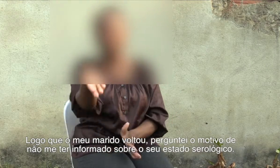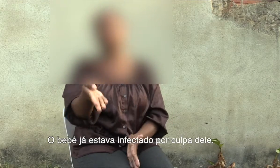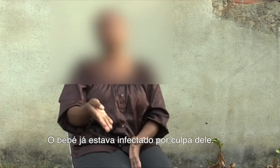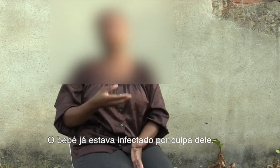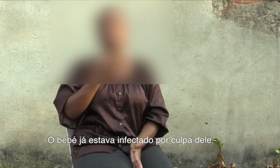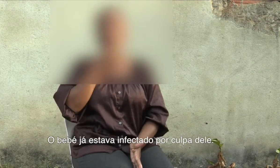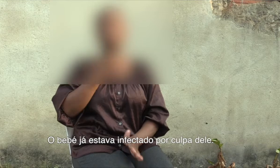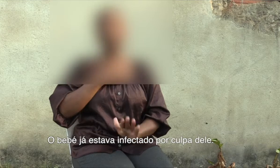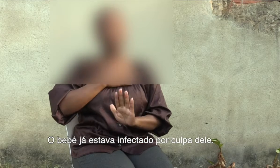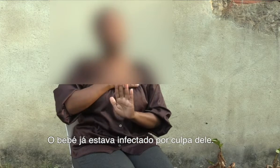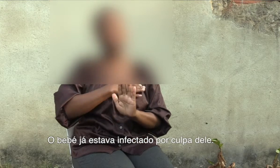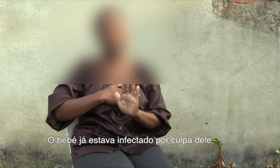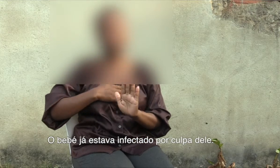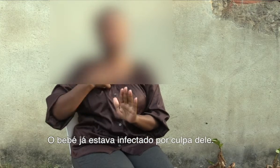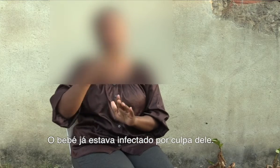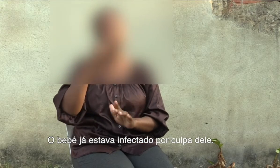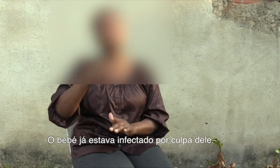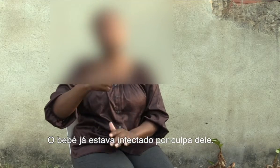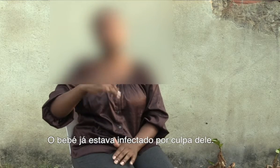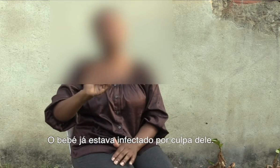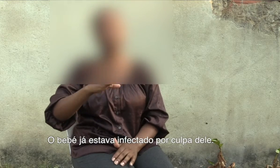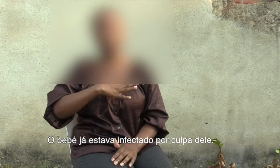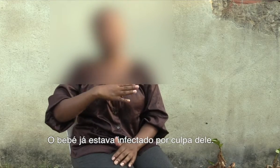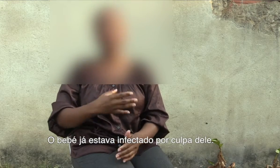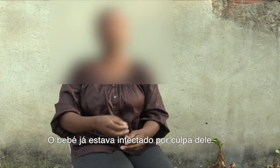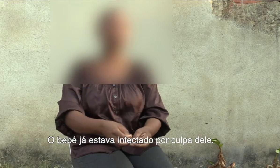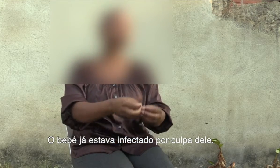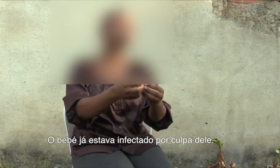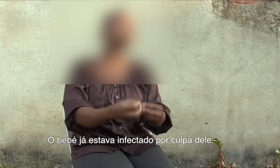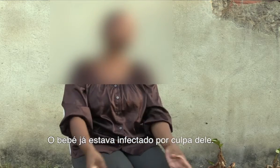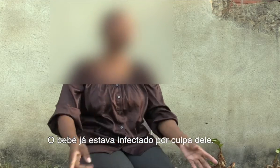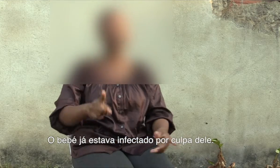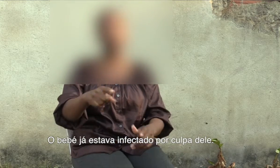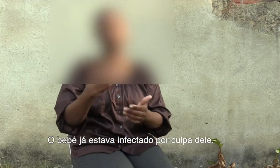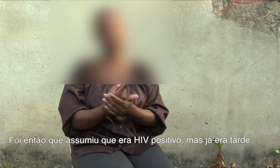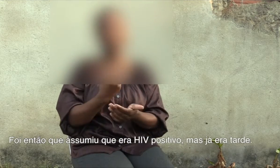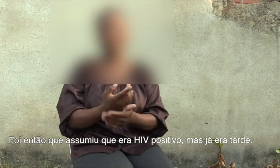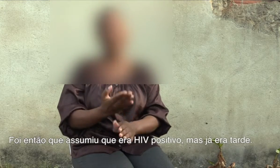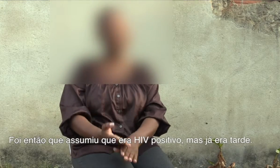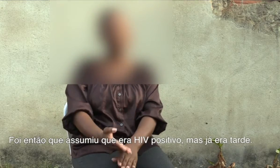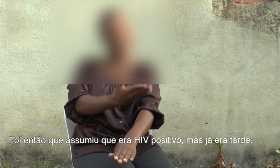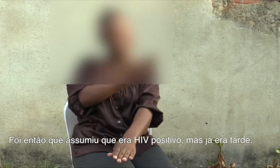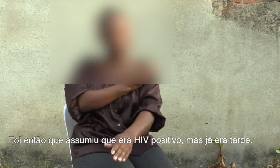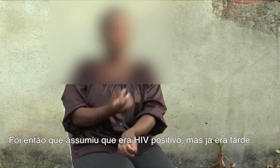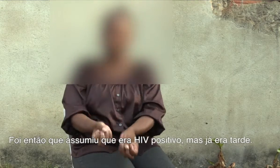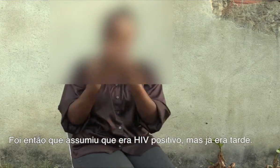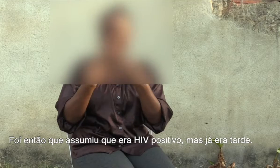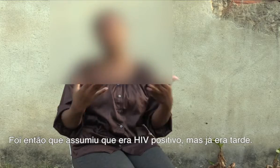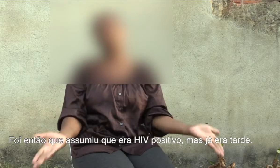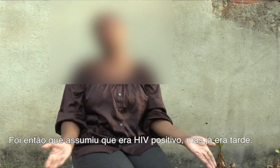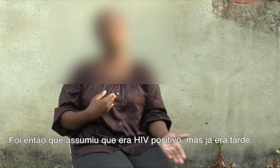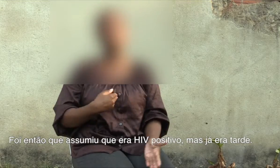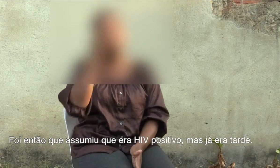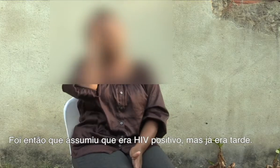O bebê já estava infetado por culpa dele. Foi aí que assumiu que era HIV